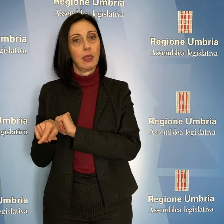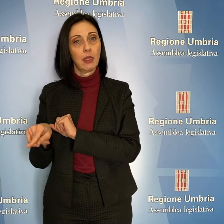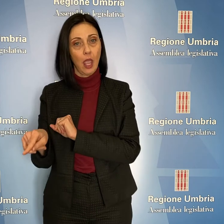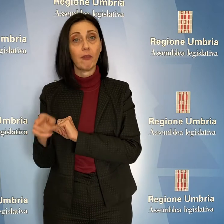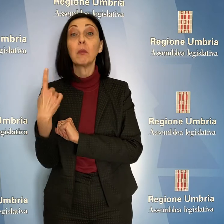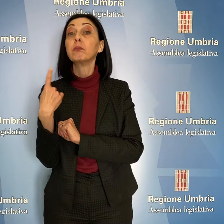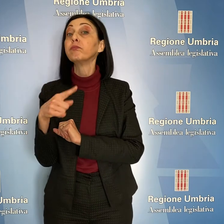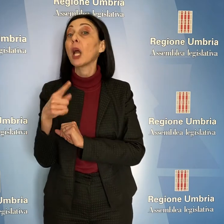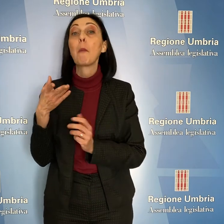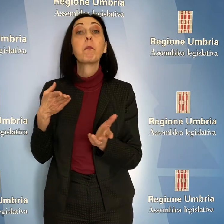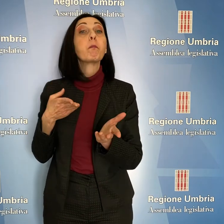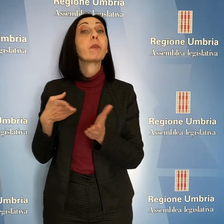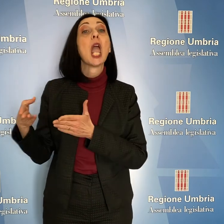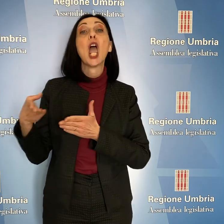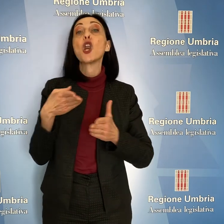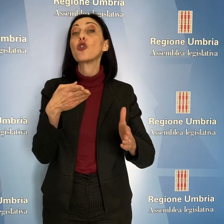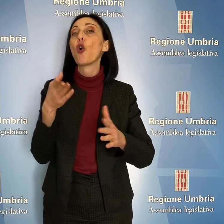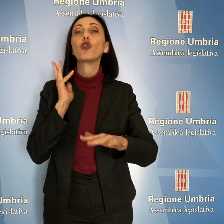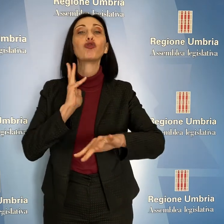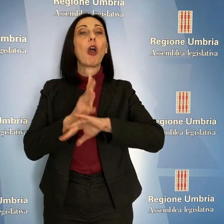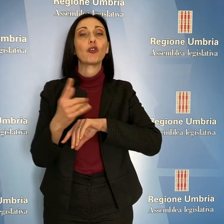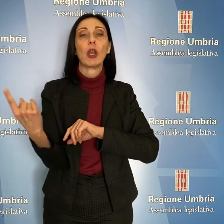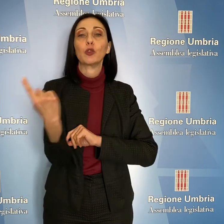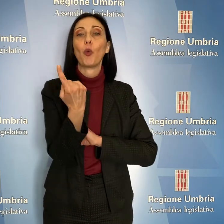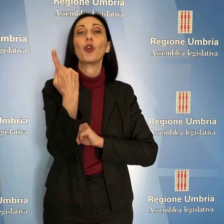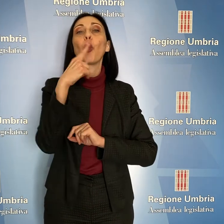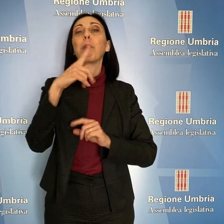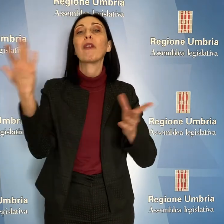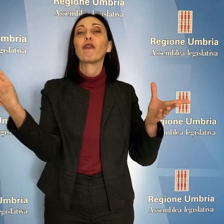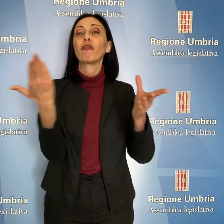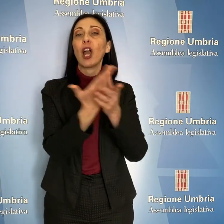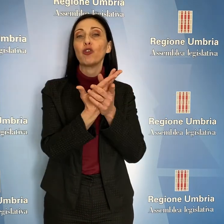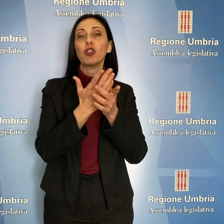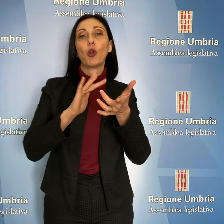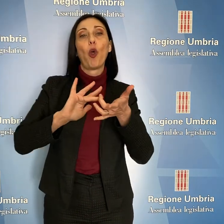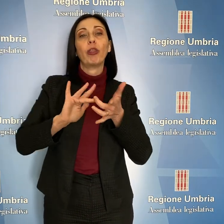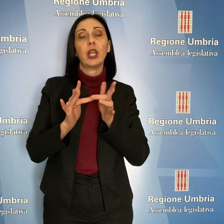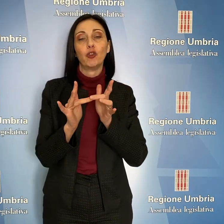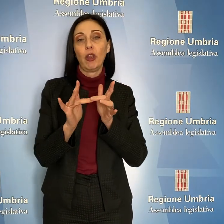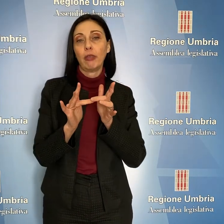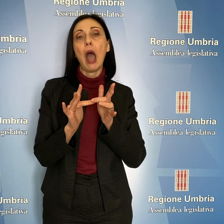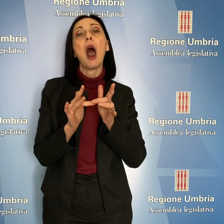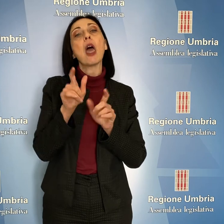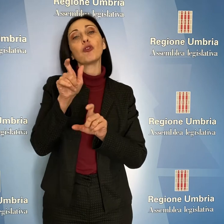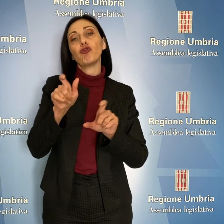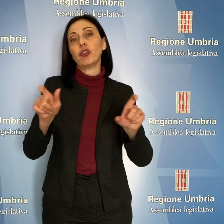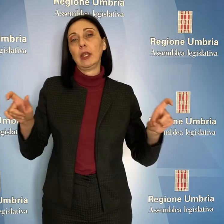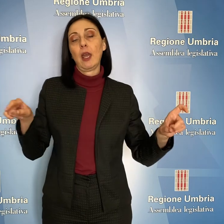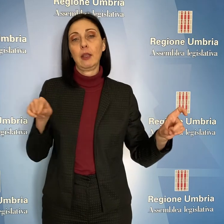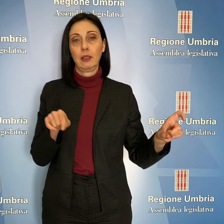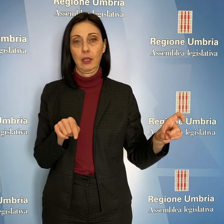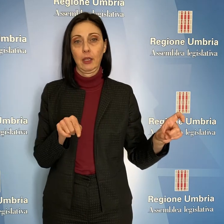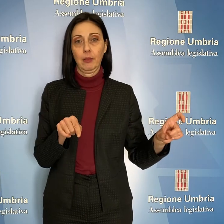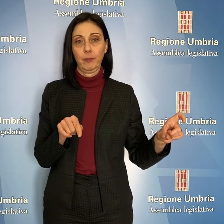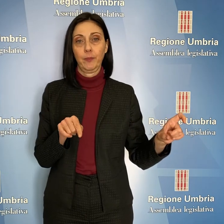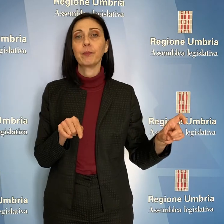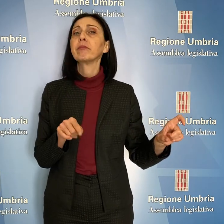accesso unico ai servizi per creare una sorta di fascicolo digitale del cittadino. Sul versante della sicurezza, ha detto